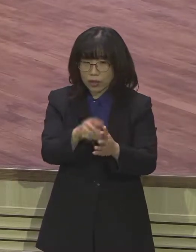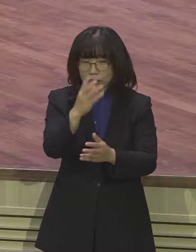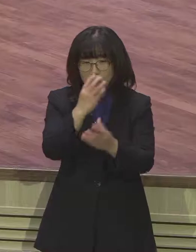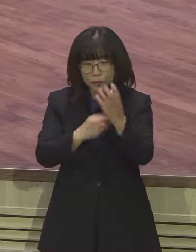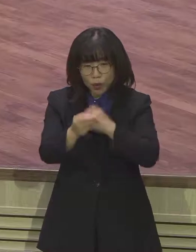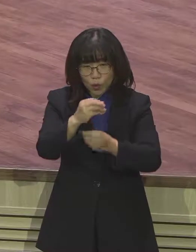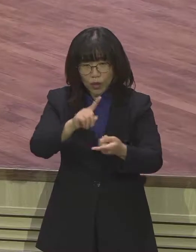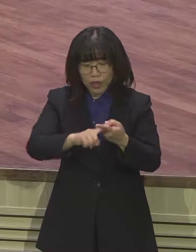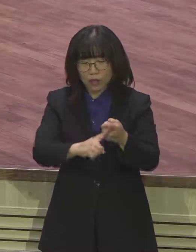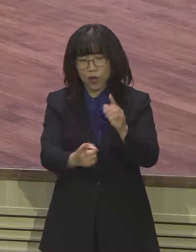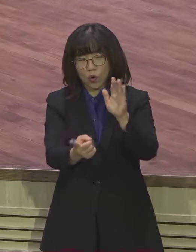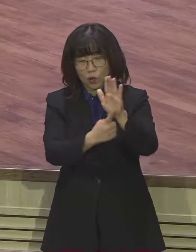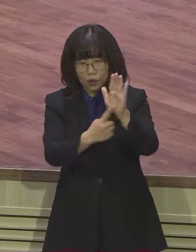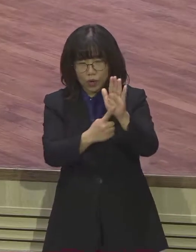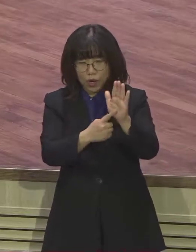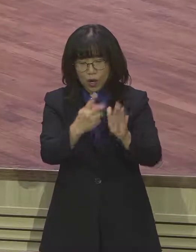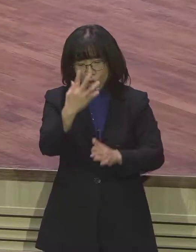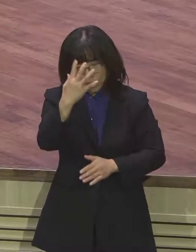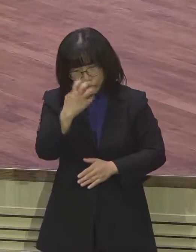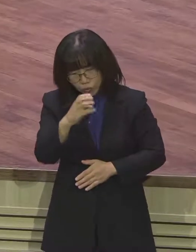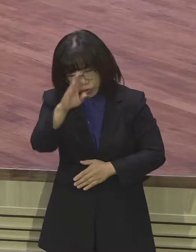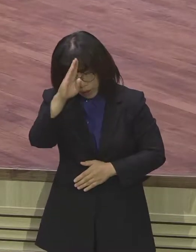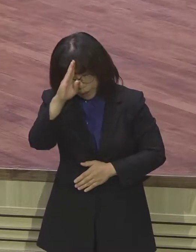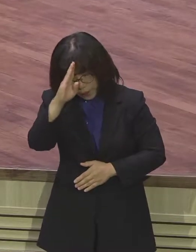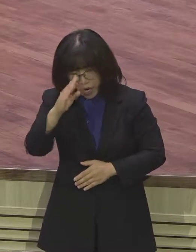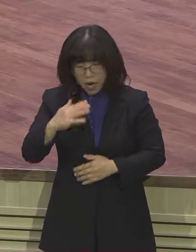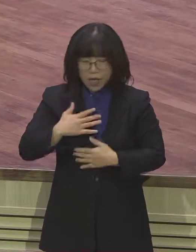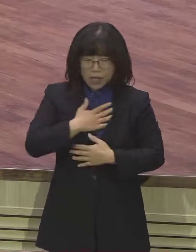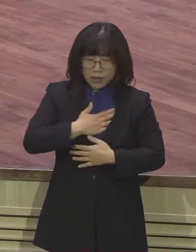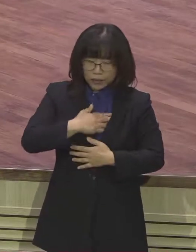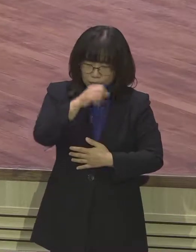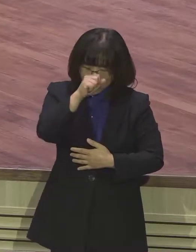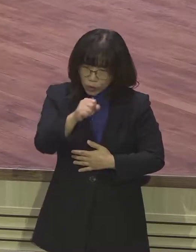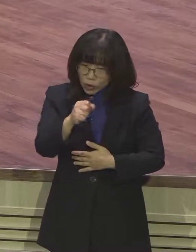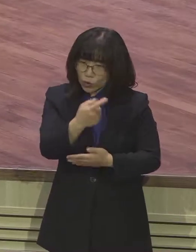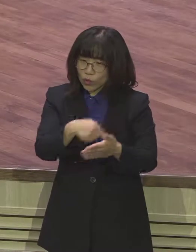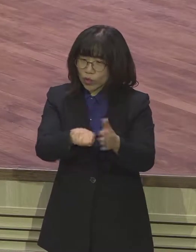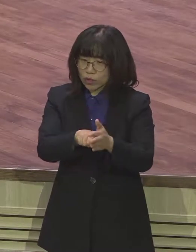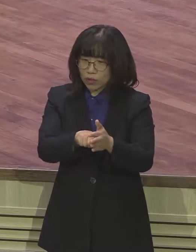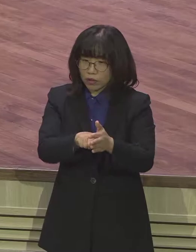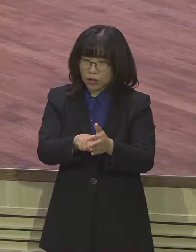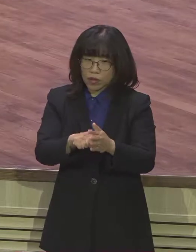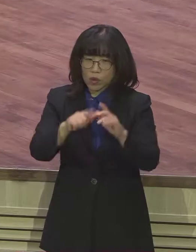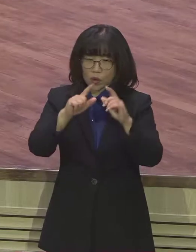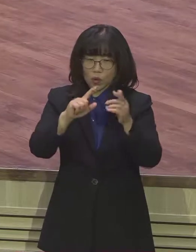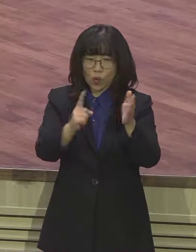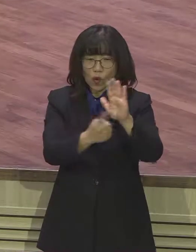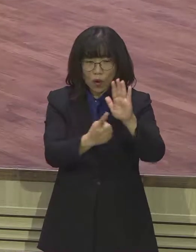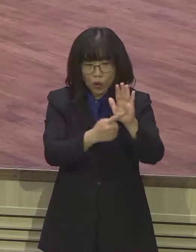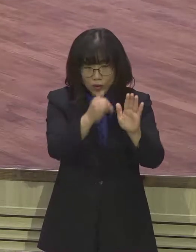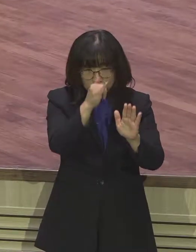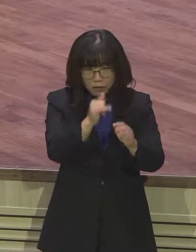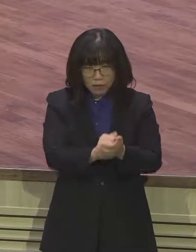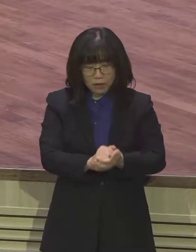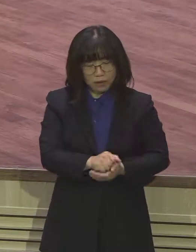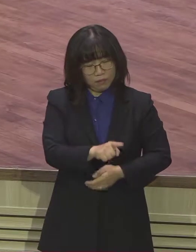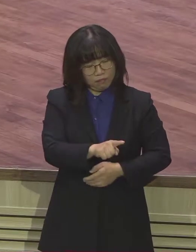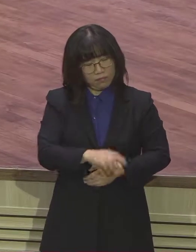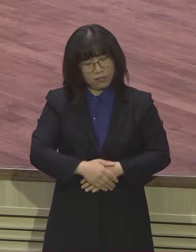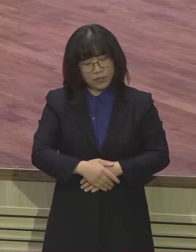우울감과 기분 전환까지 거의 복음이지 않습니까 거의 모든 문제 해결 모든 문제 해결 그런데 그들의 목표가 뭐냐면